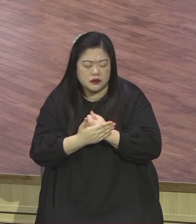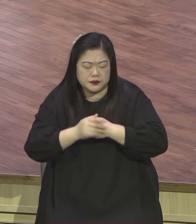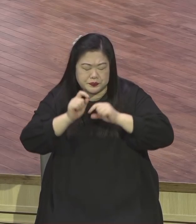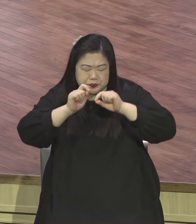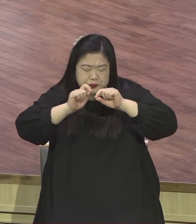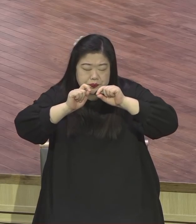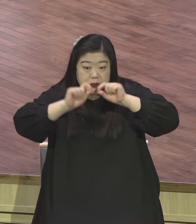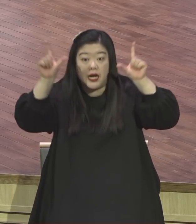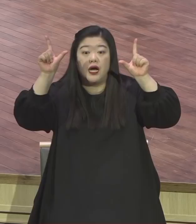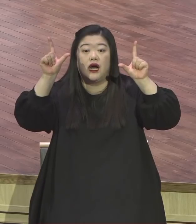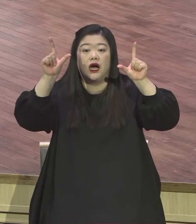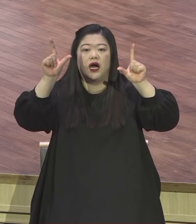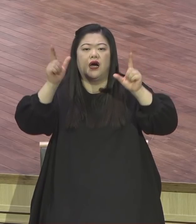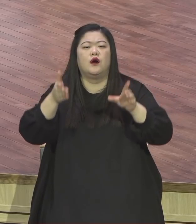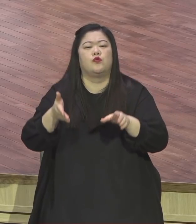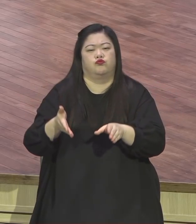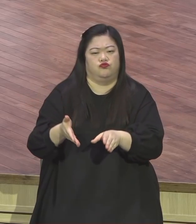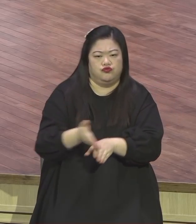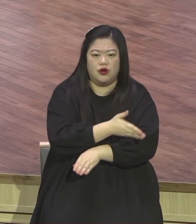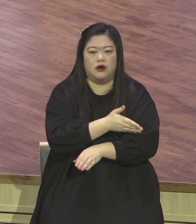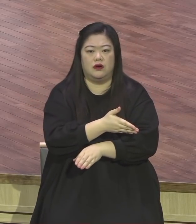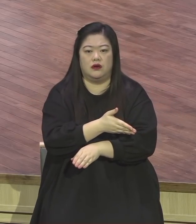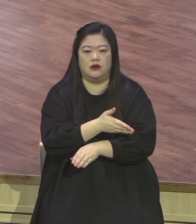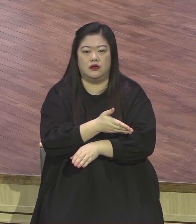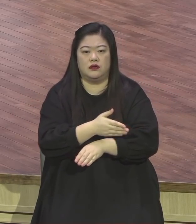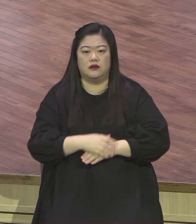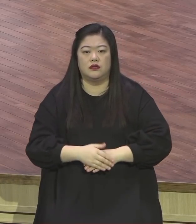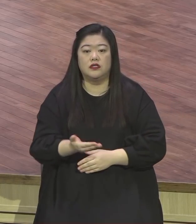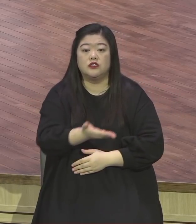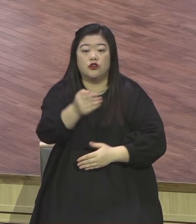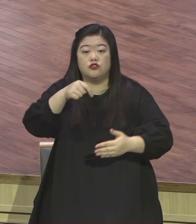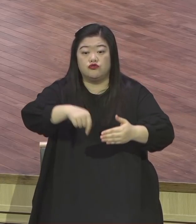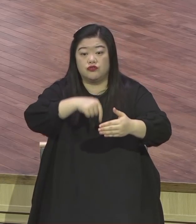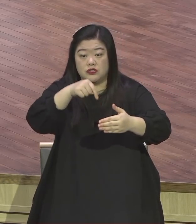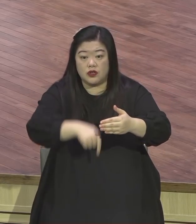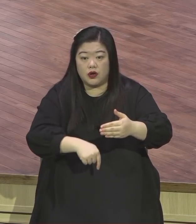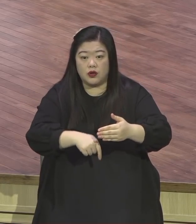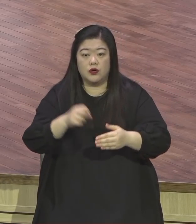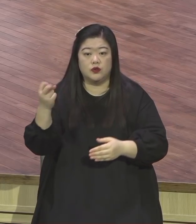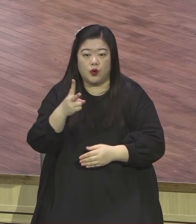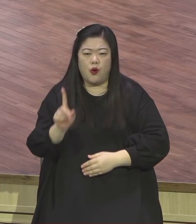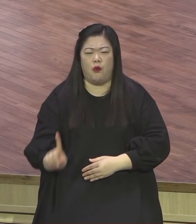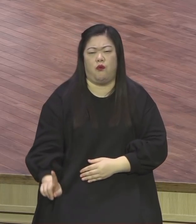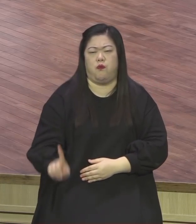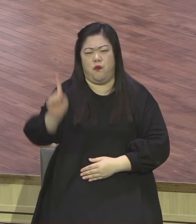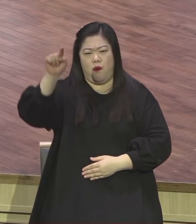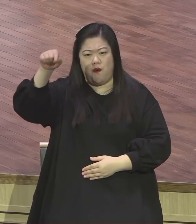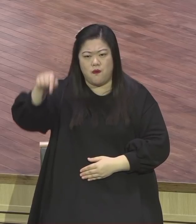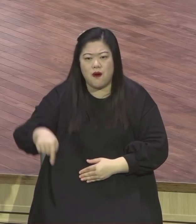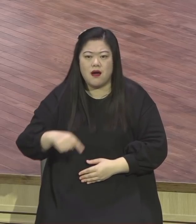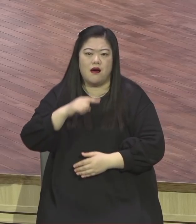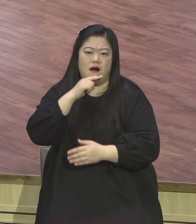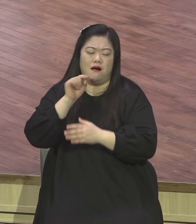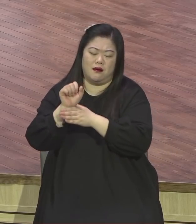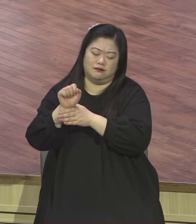말씀을 깨달은 날부터 너희 중에서와 같이 또한 온 천하에서도 열매를 맺어